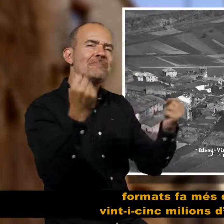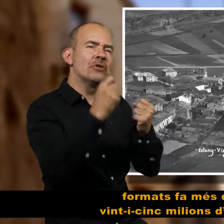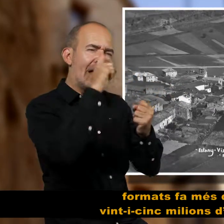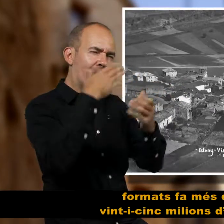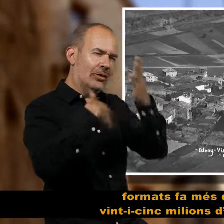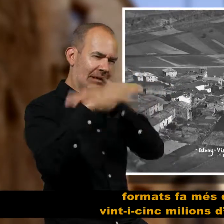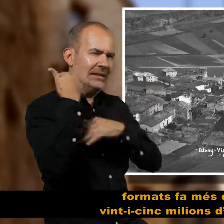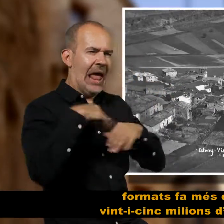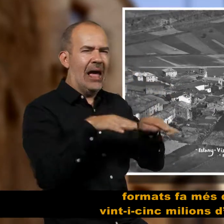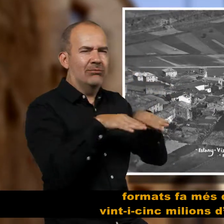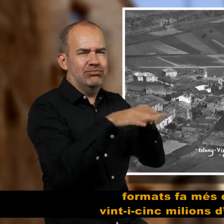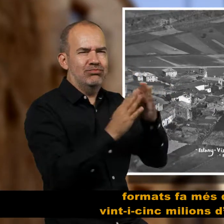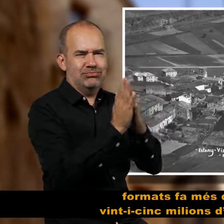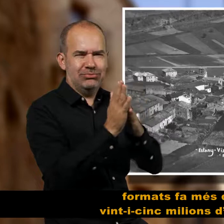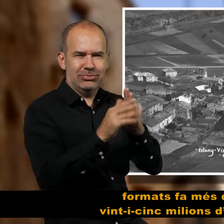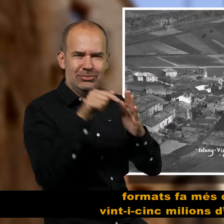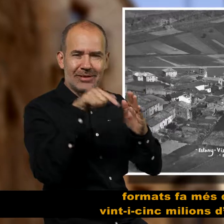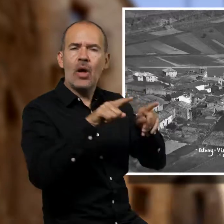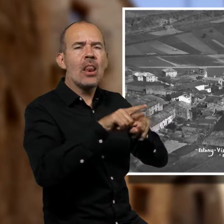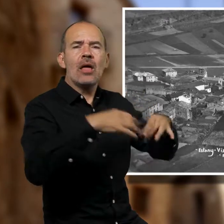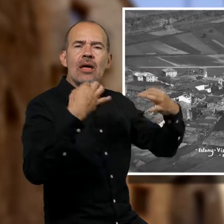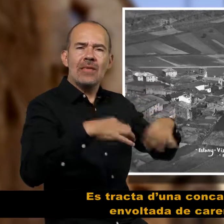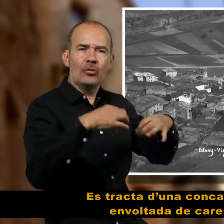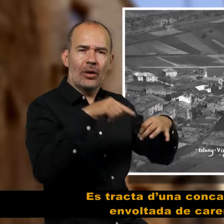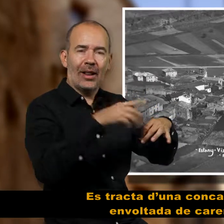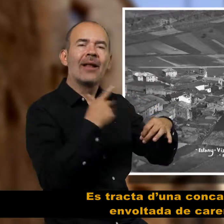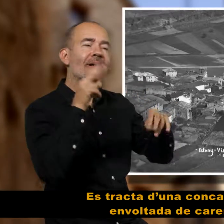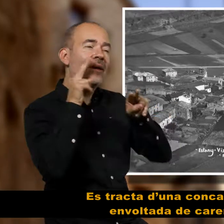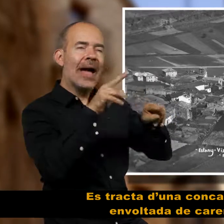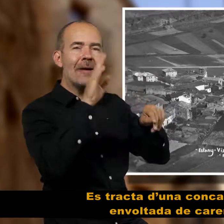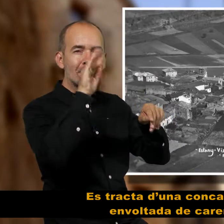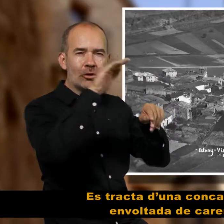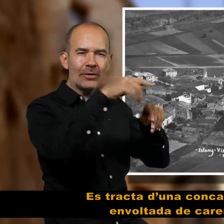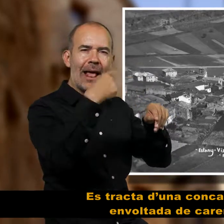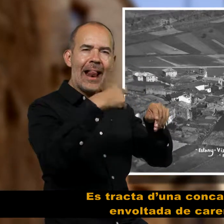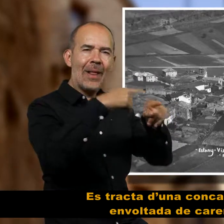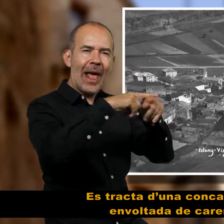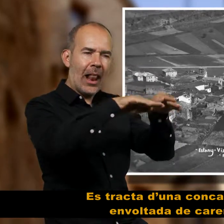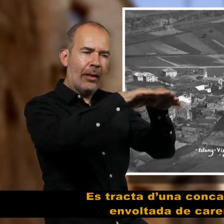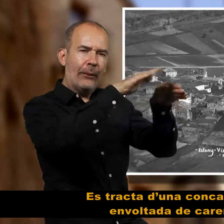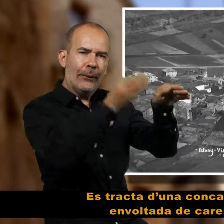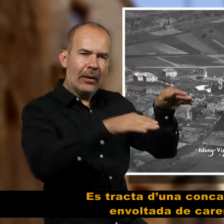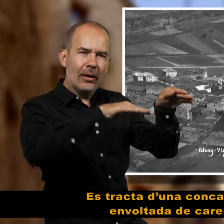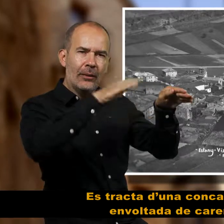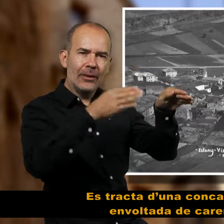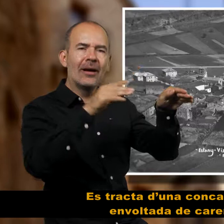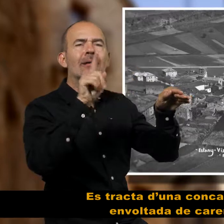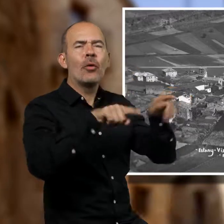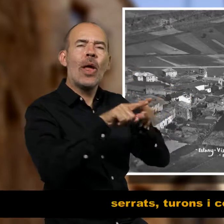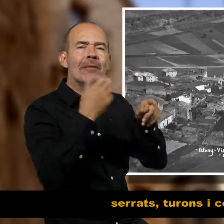formats fa més de 25 milions d'anys. Es tracta d'una conca natural embolcada de carenes,